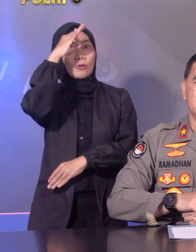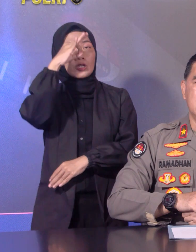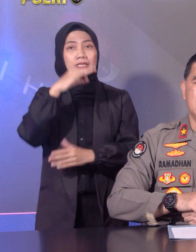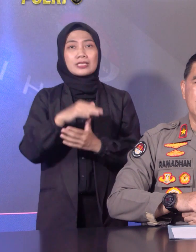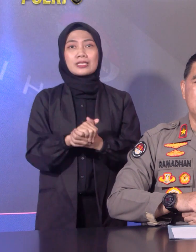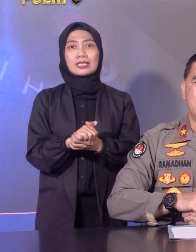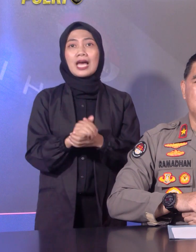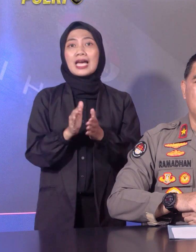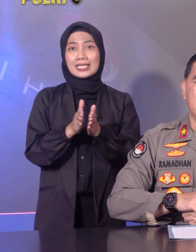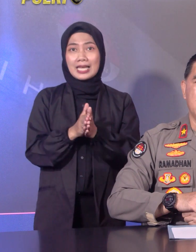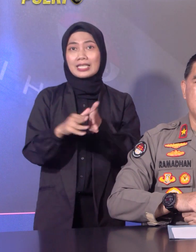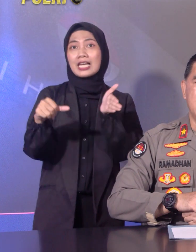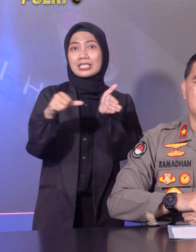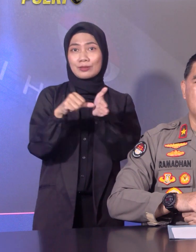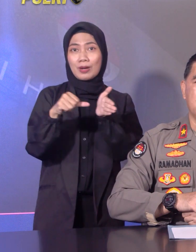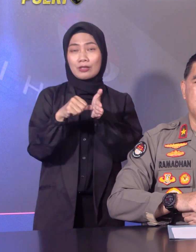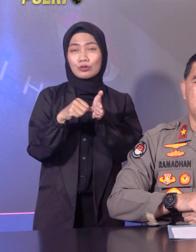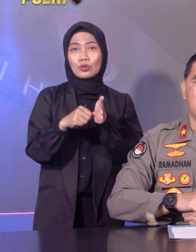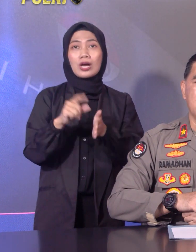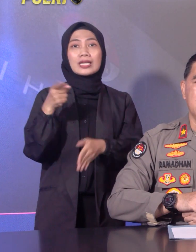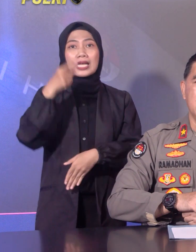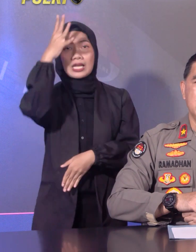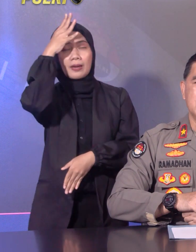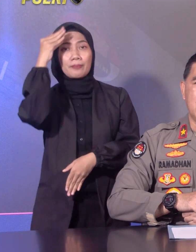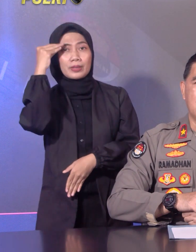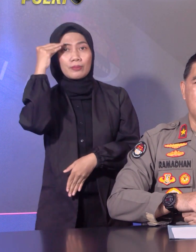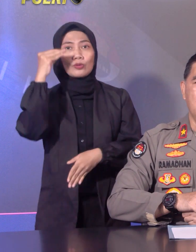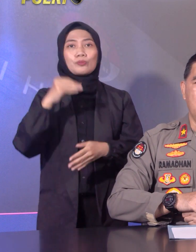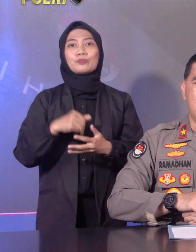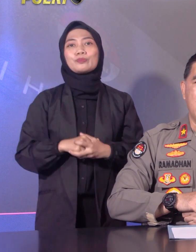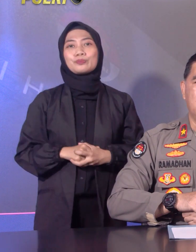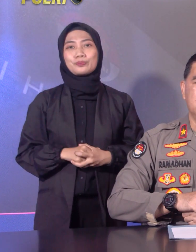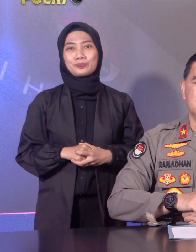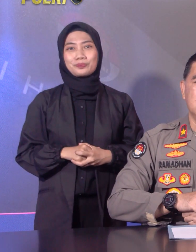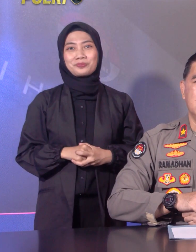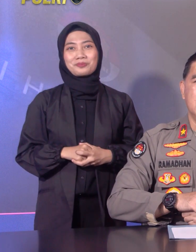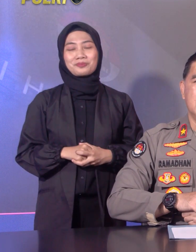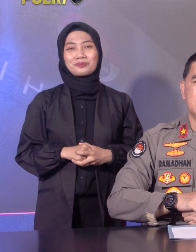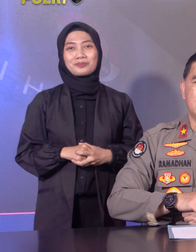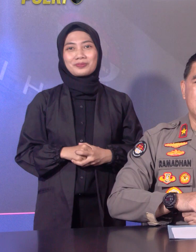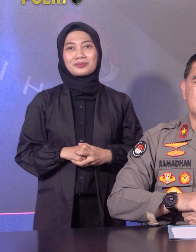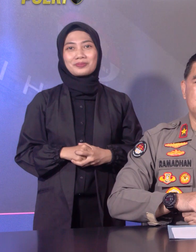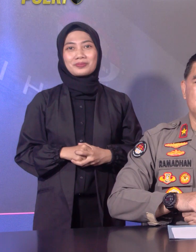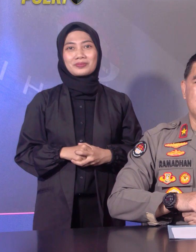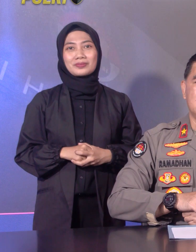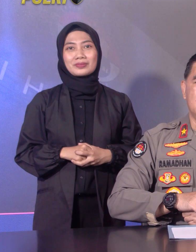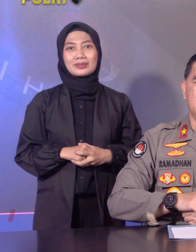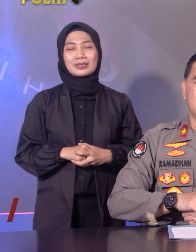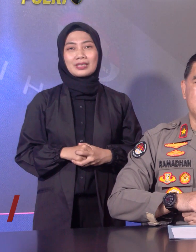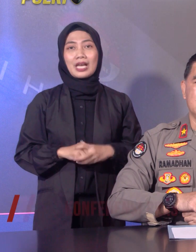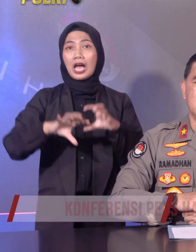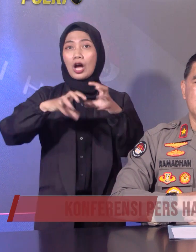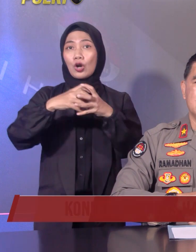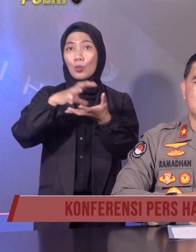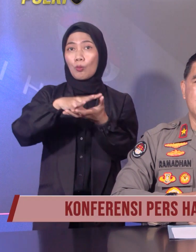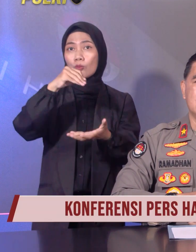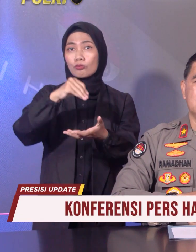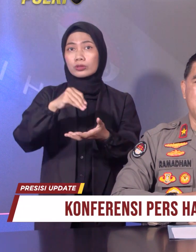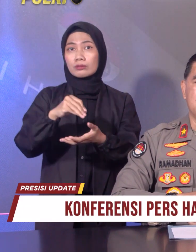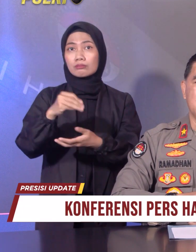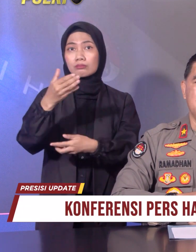Kaops dan dibantu oleh Dankor Primo Polri selaku Wakaops. Satgas Pusat terdiri atas